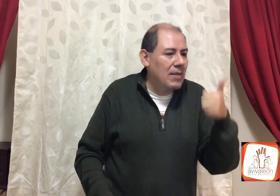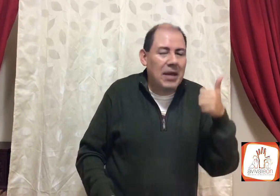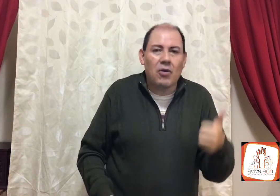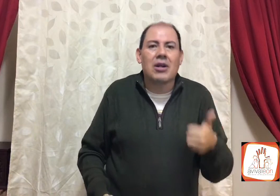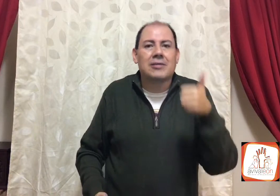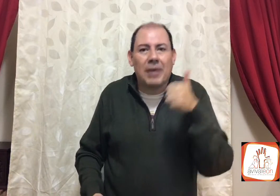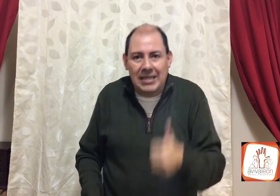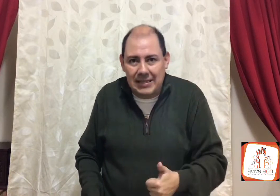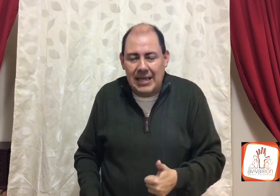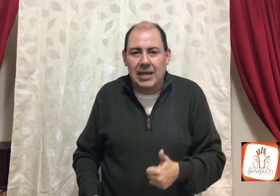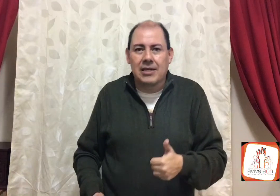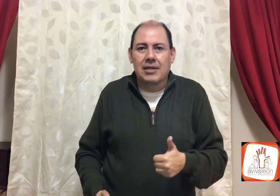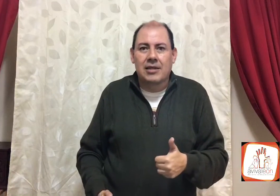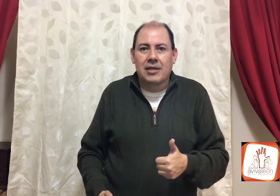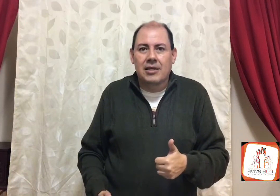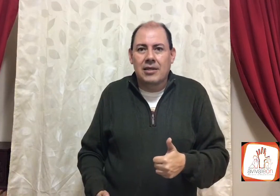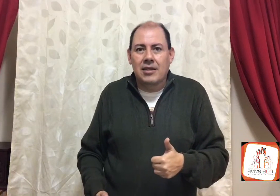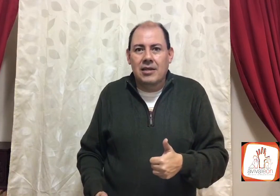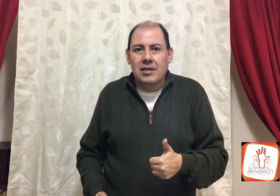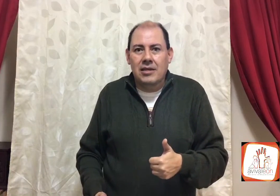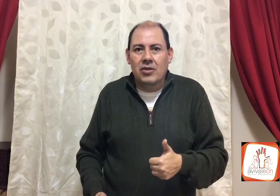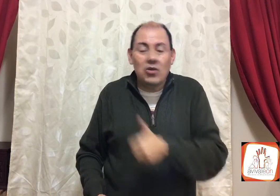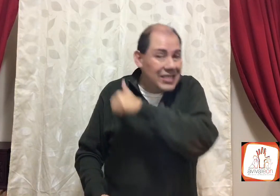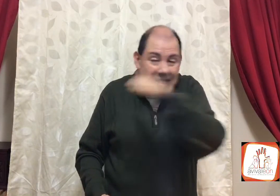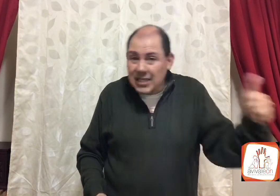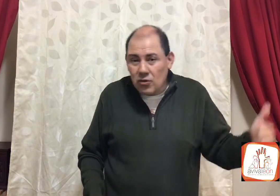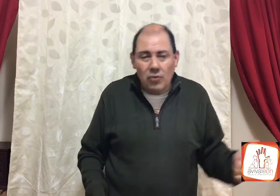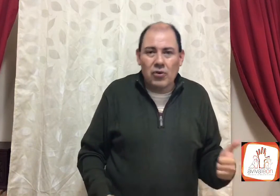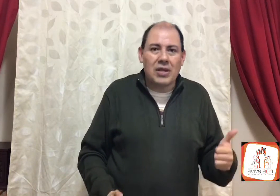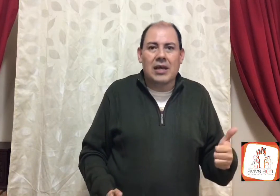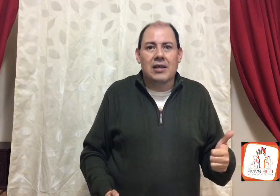que mejor les parecía, sin su autoridad,